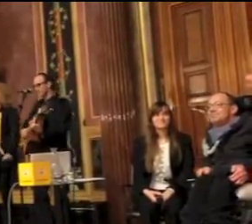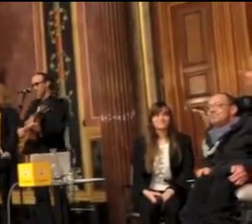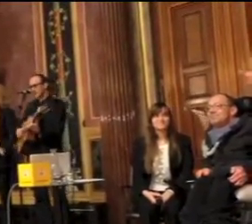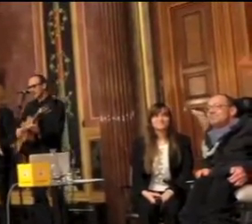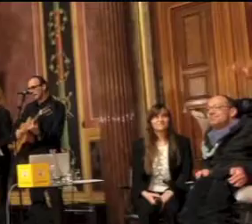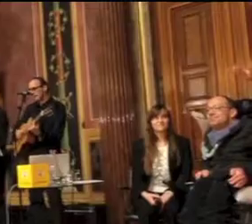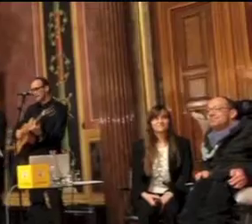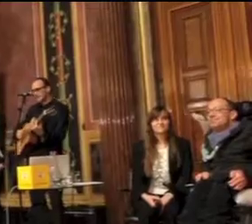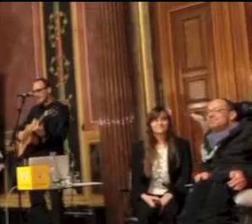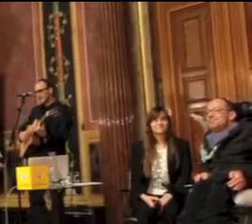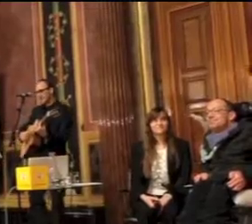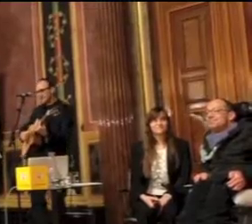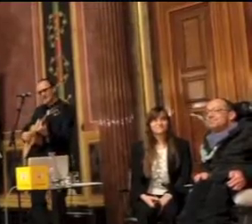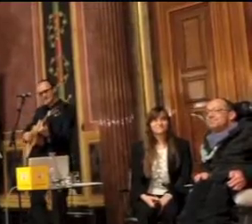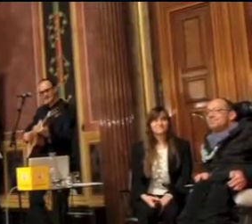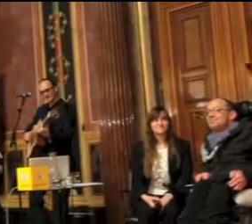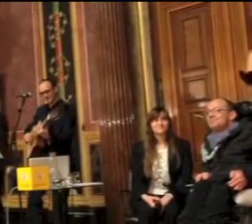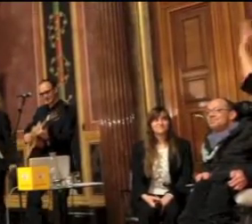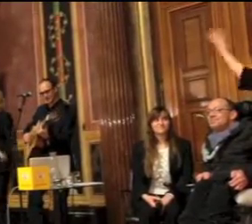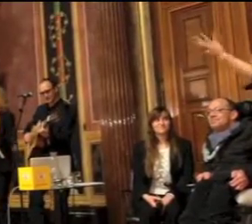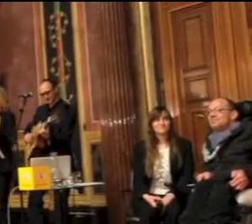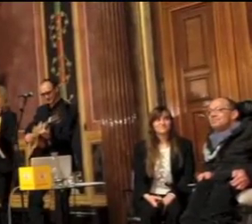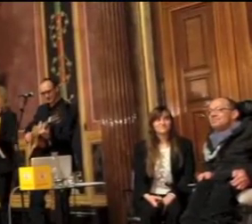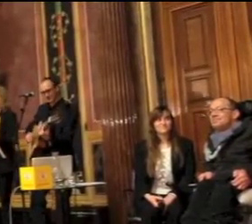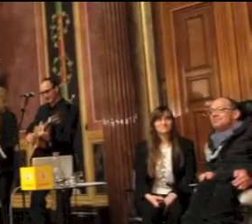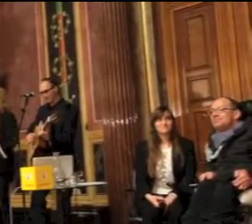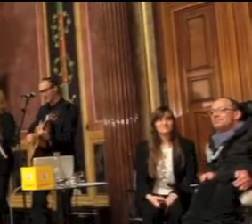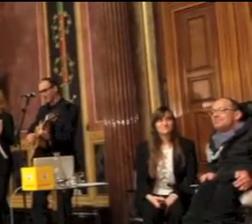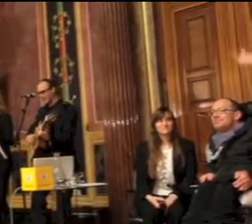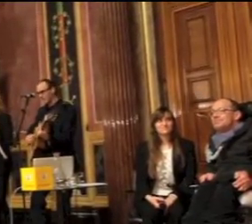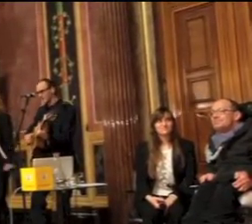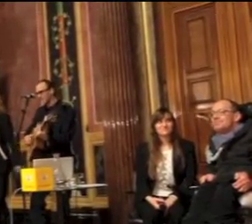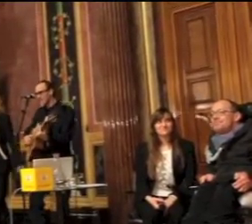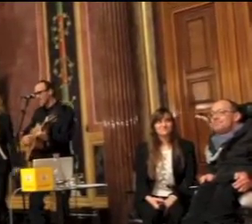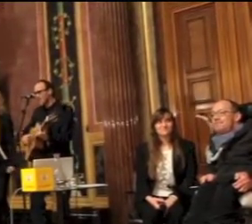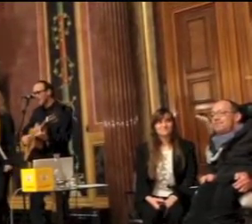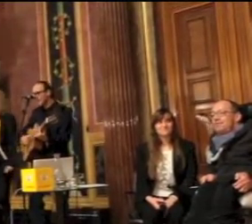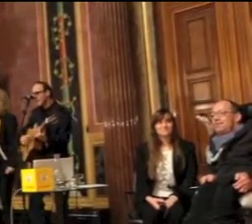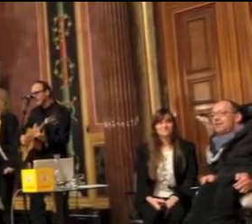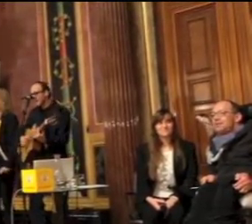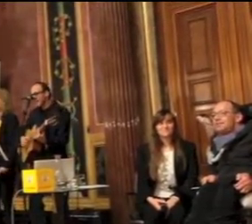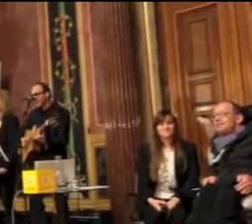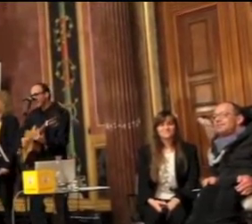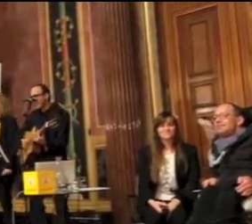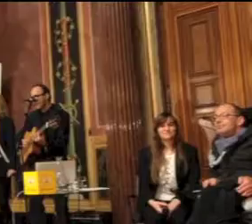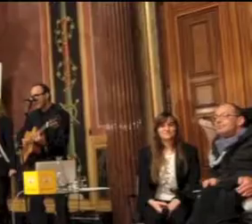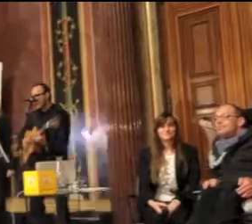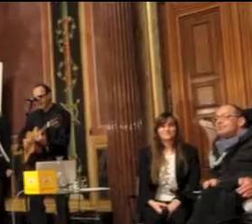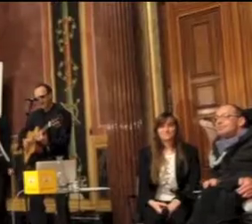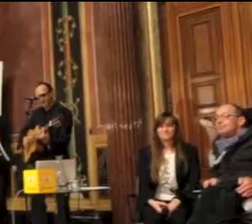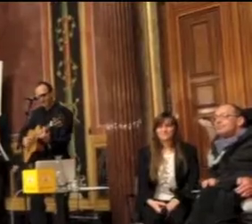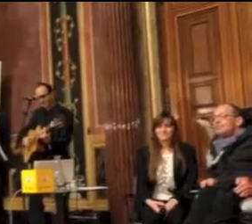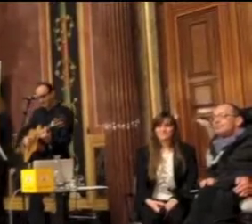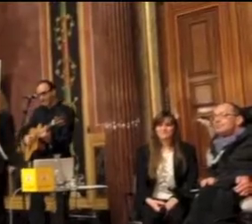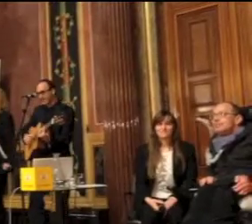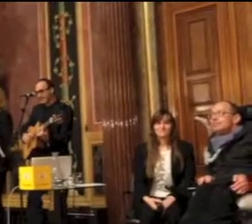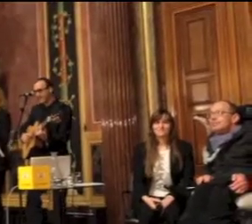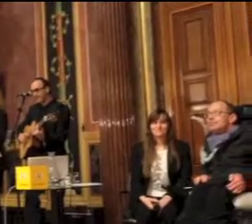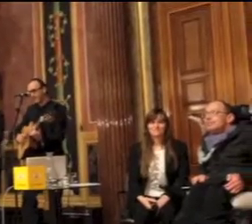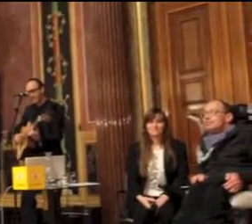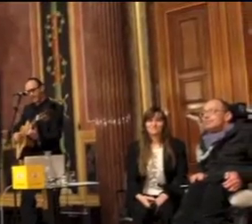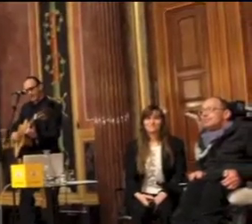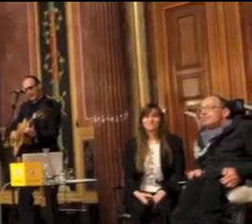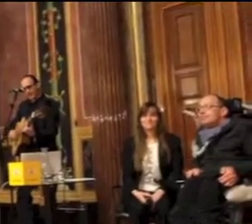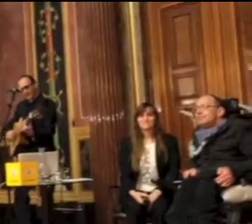Ja, die Welt ist eine Ansage von komischen Tieren, die sich an das Leben klammern und mit Setteln